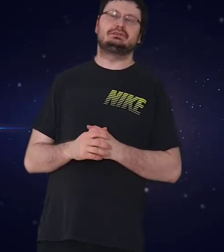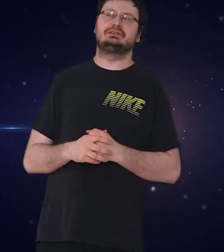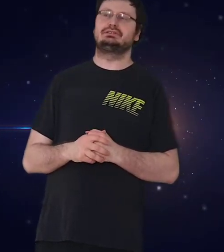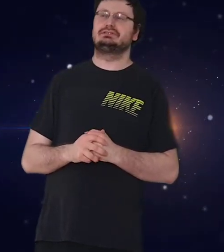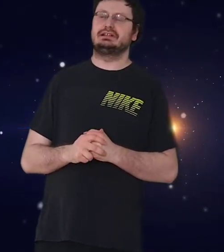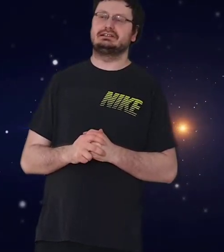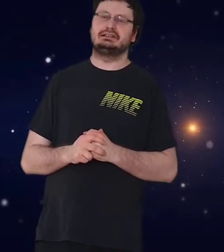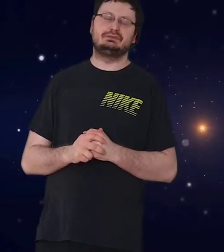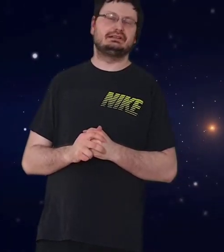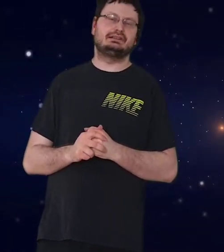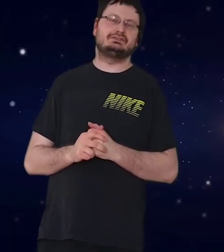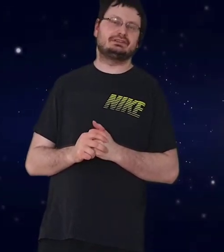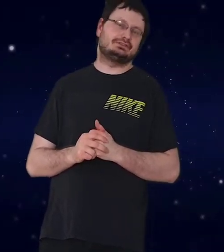die Bibel gelesen hast,